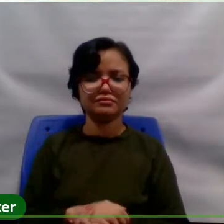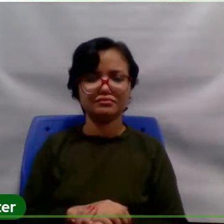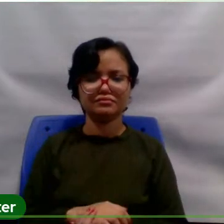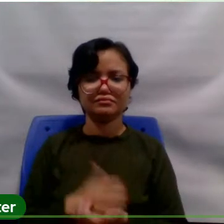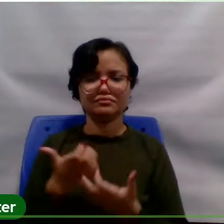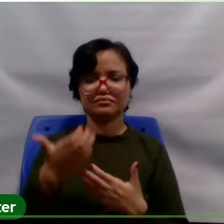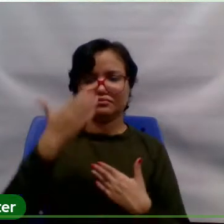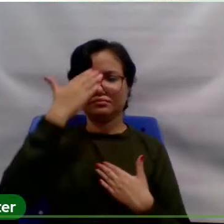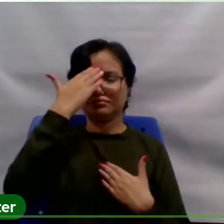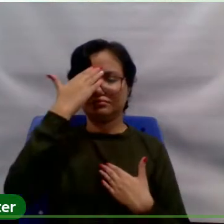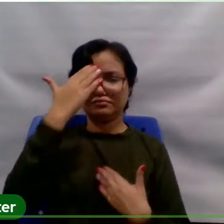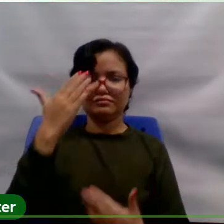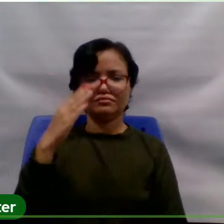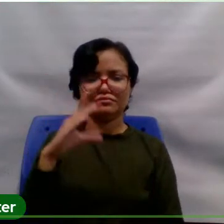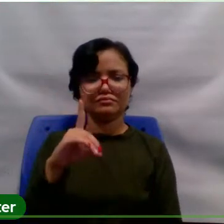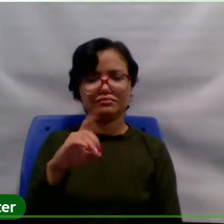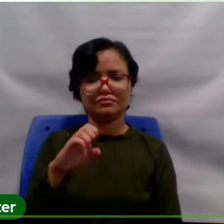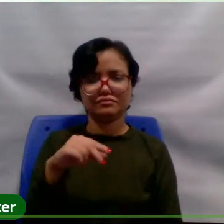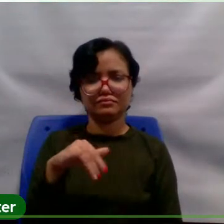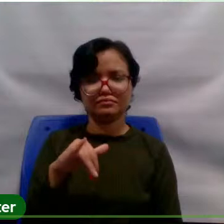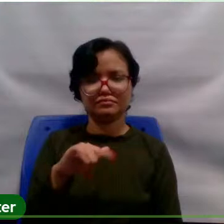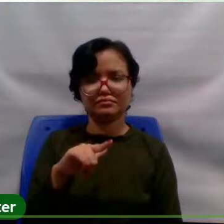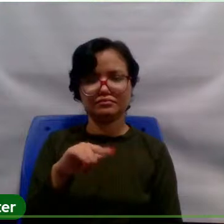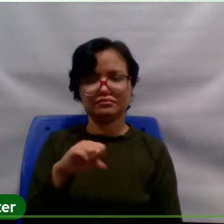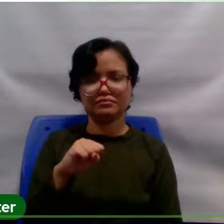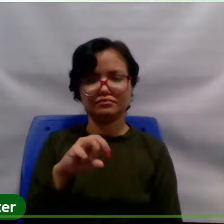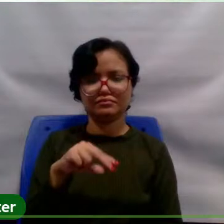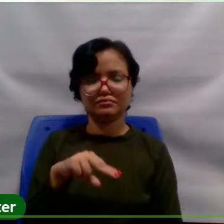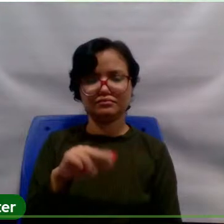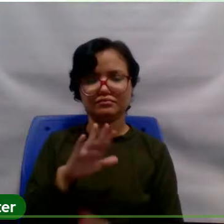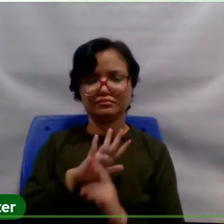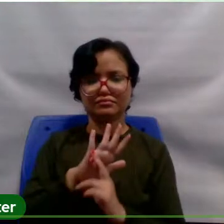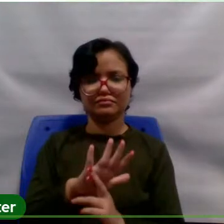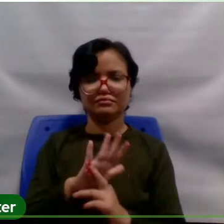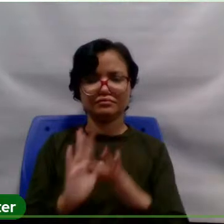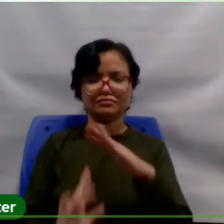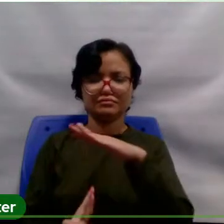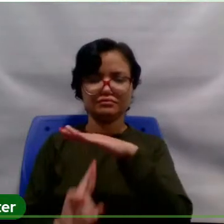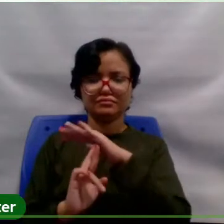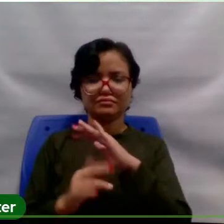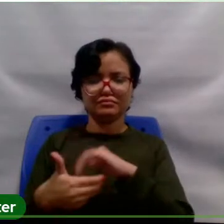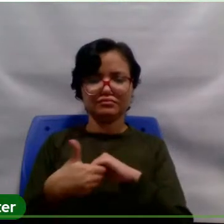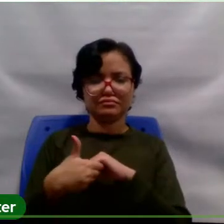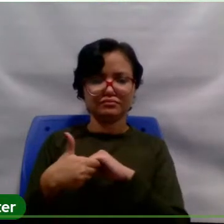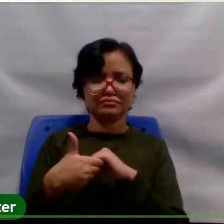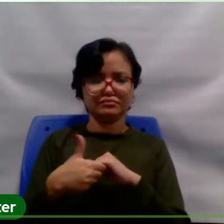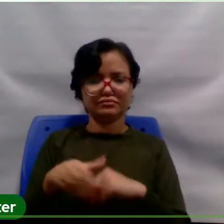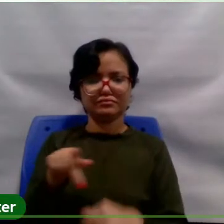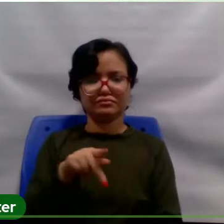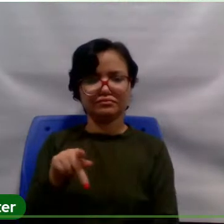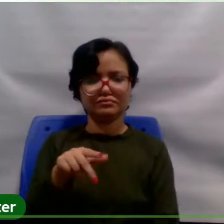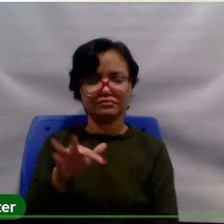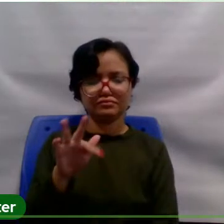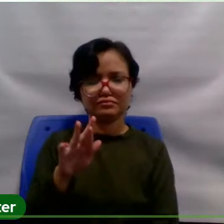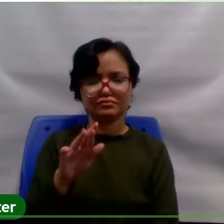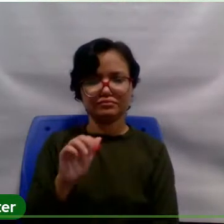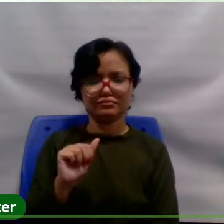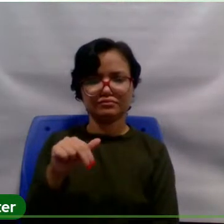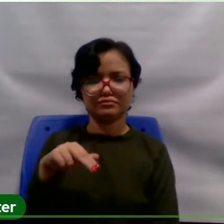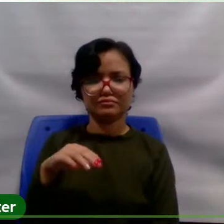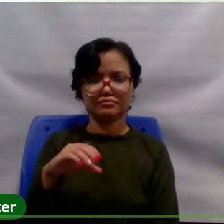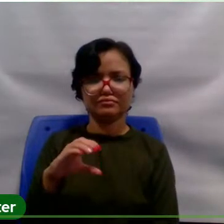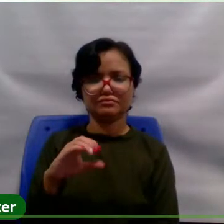né? Que está aqui na mesa como reitor em exercício, cumprimentar o professor Francisco Adriano, que é nosso diretor de pós